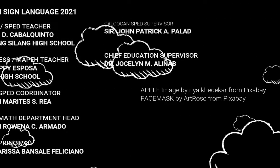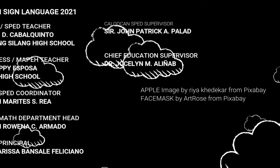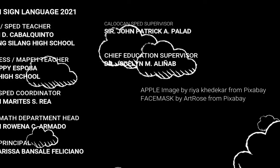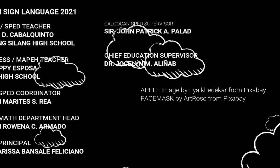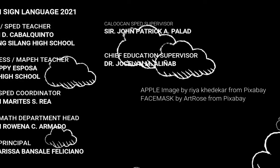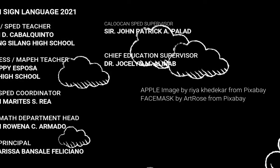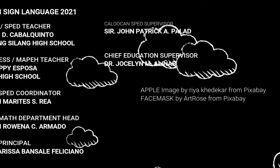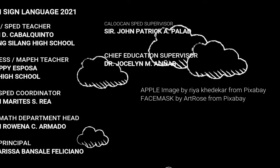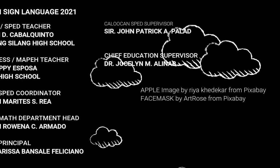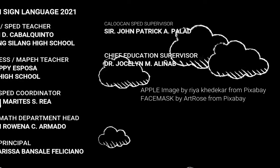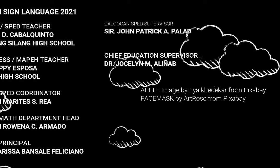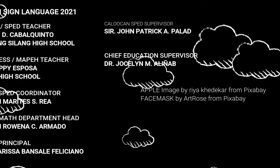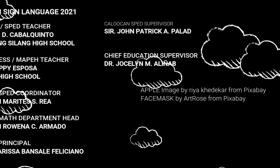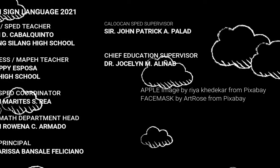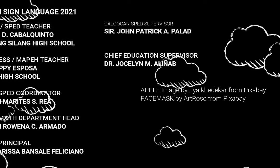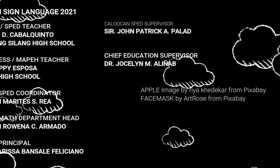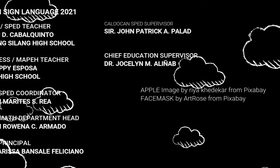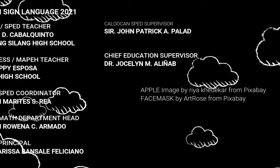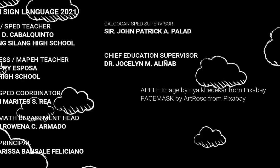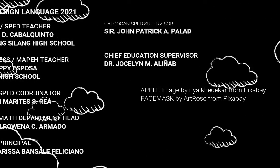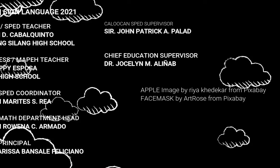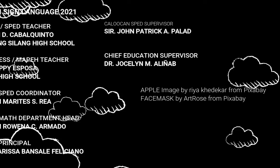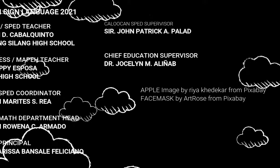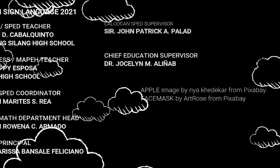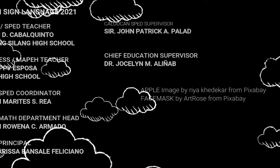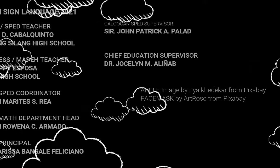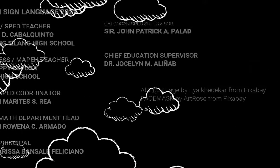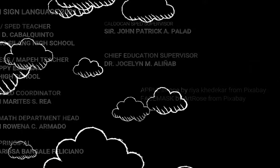pin home hop hop hop hop hop hop